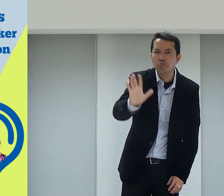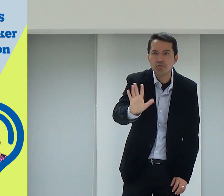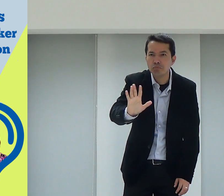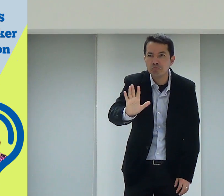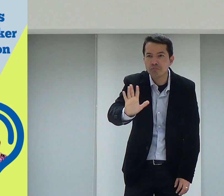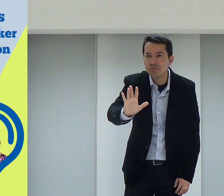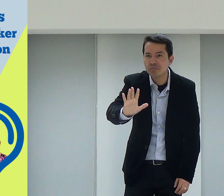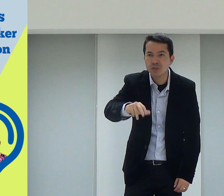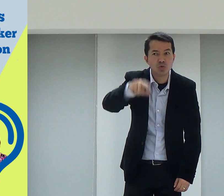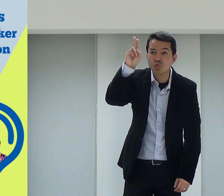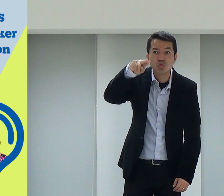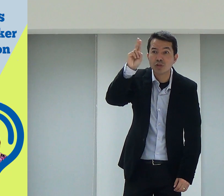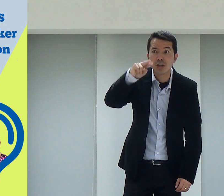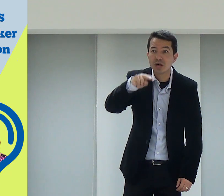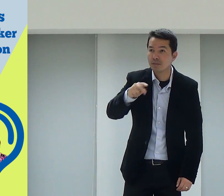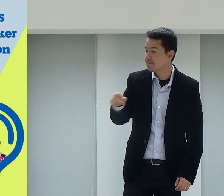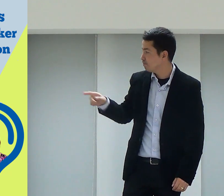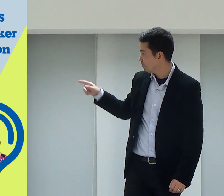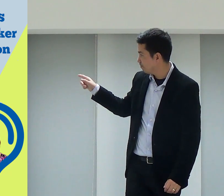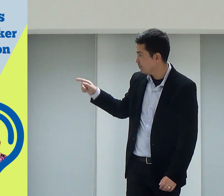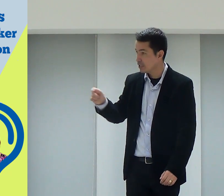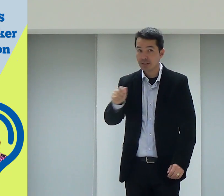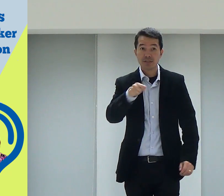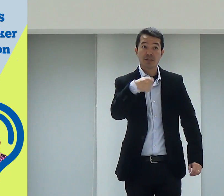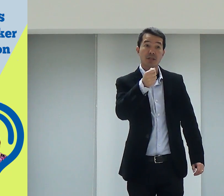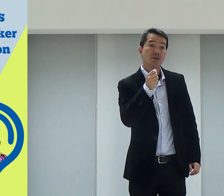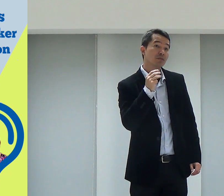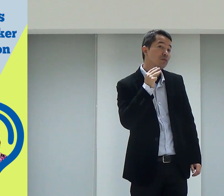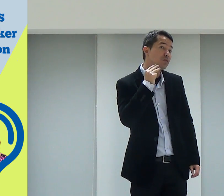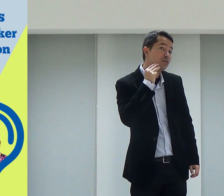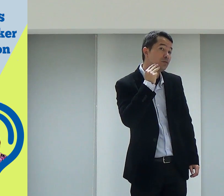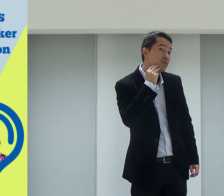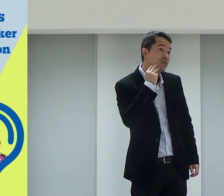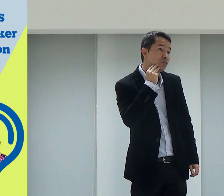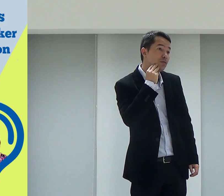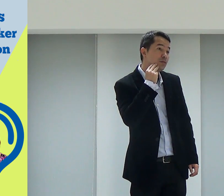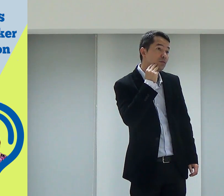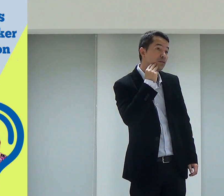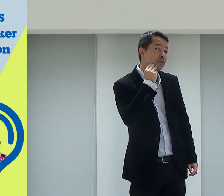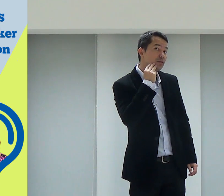Não? Ninguém conhece? Nunca? Nunca viram? Então, o sinal dela é este.